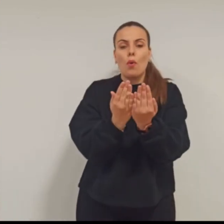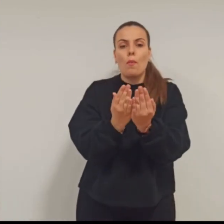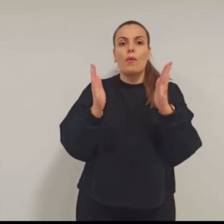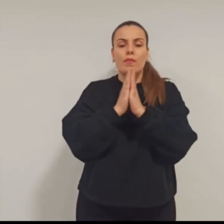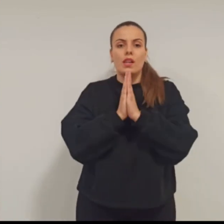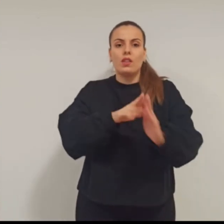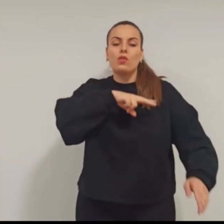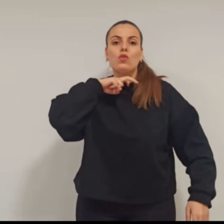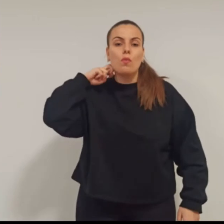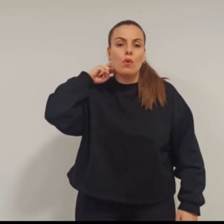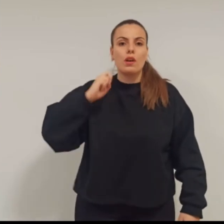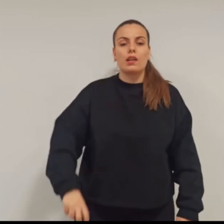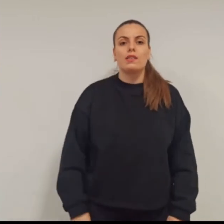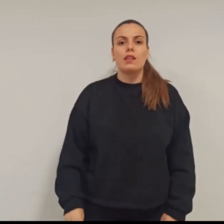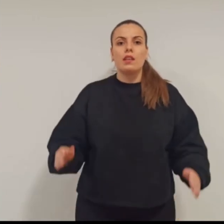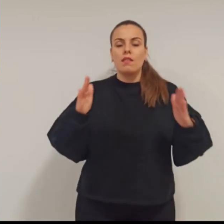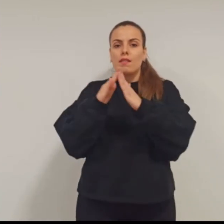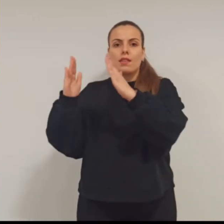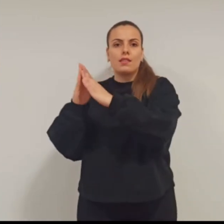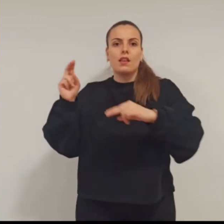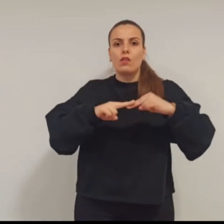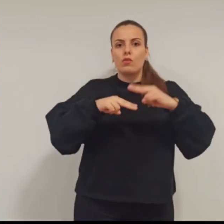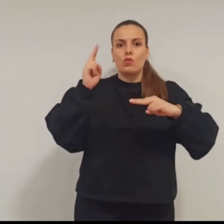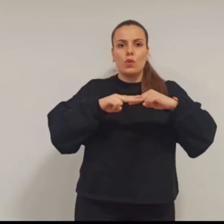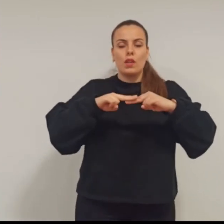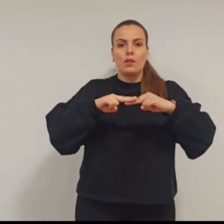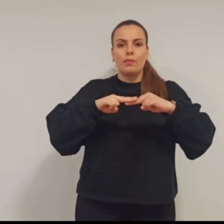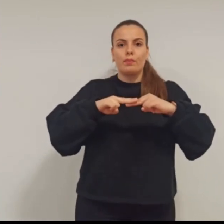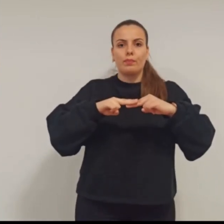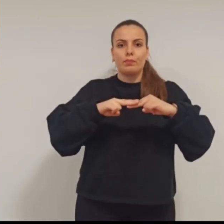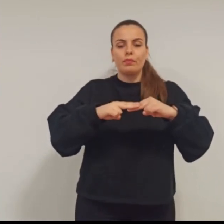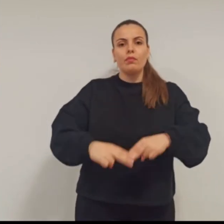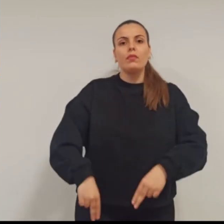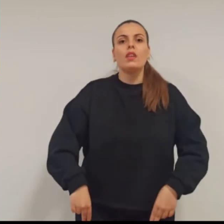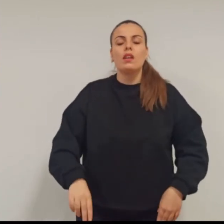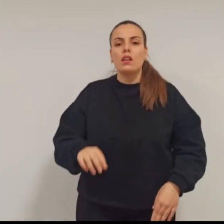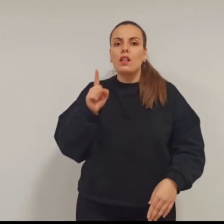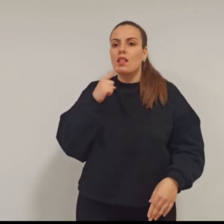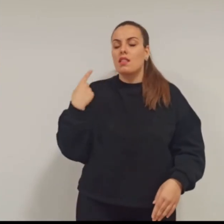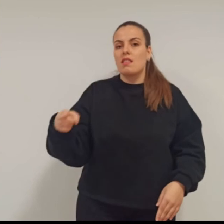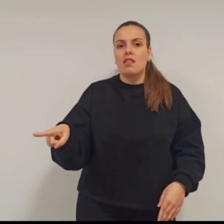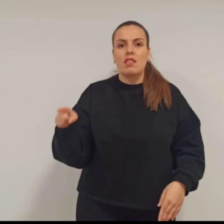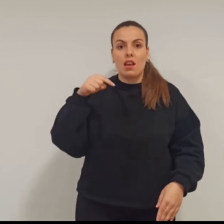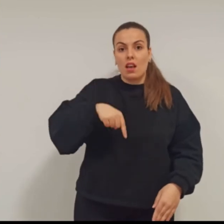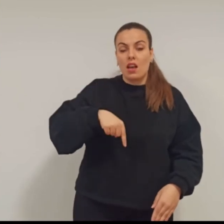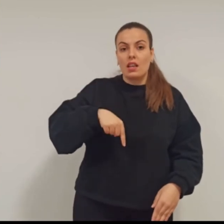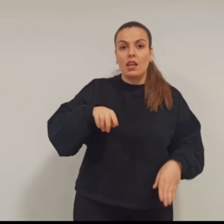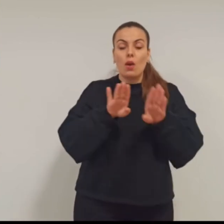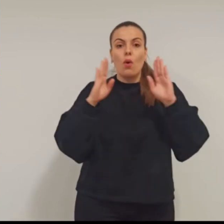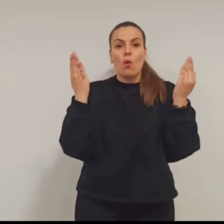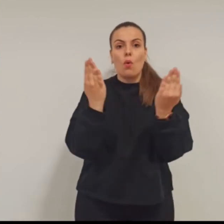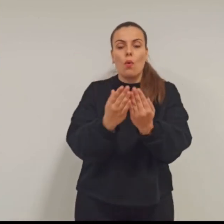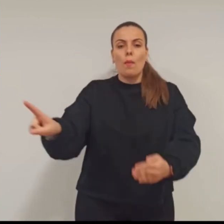Monjes, Casa Construir. Leyenda dice, aquí, Grupo Militar,